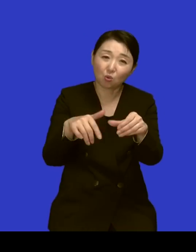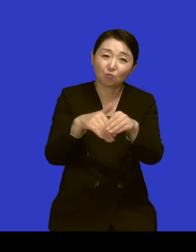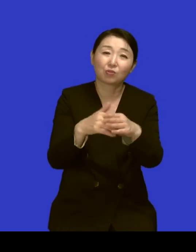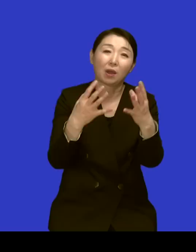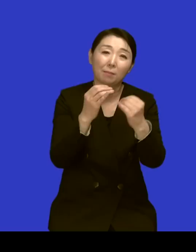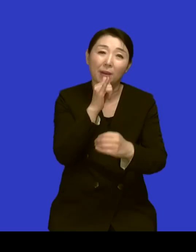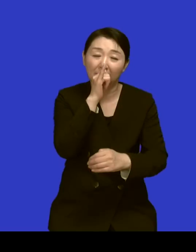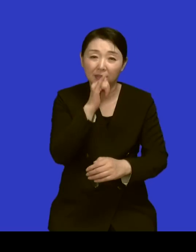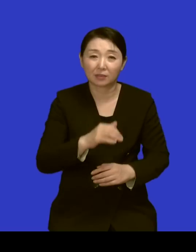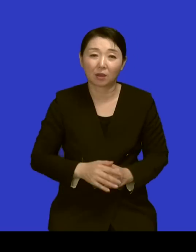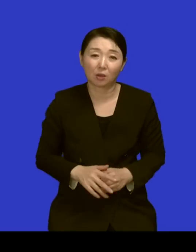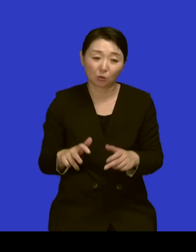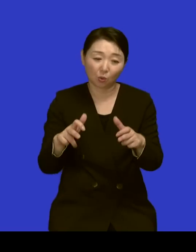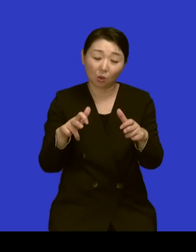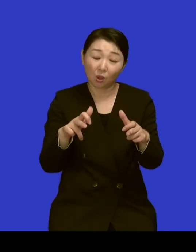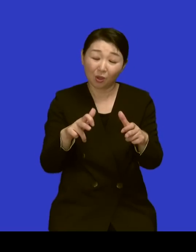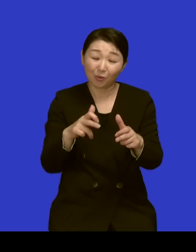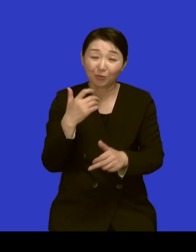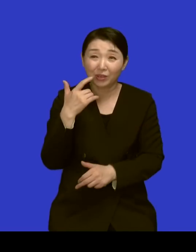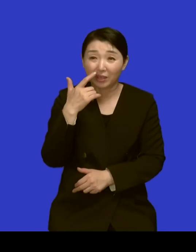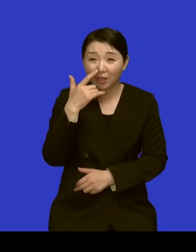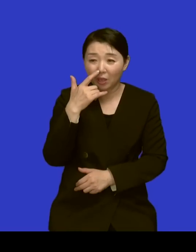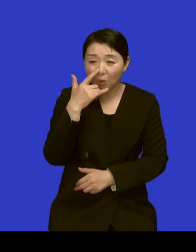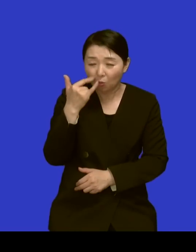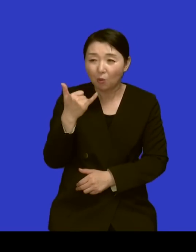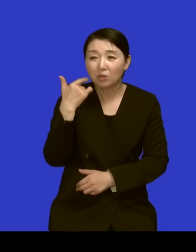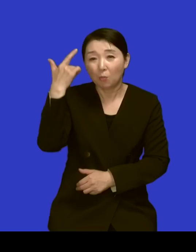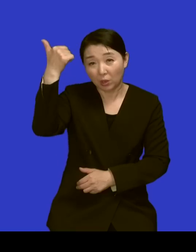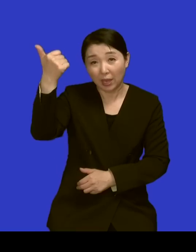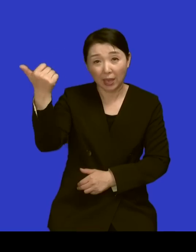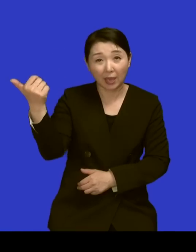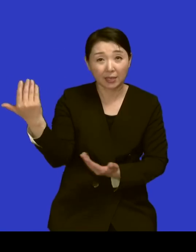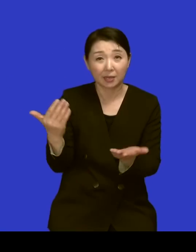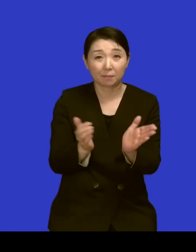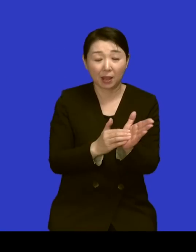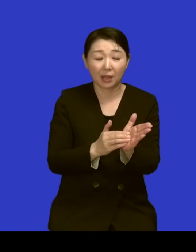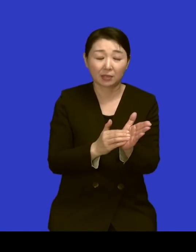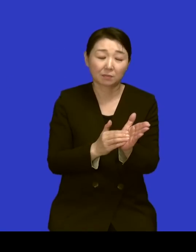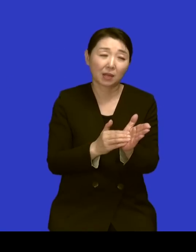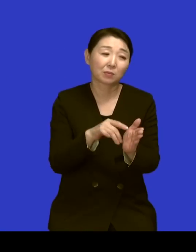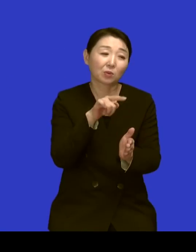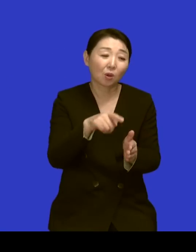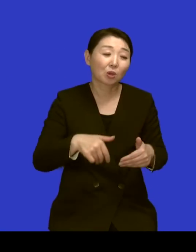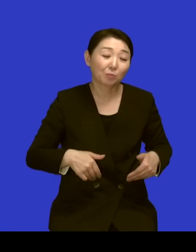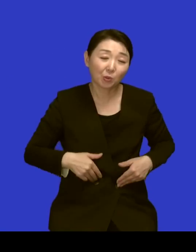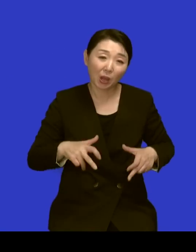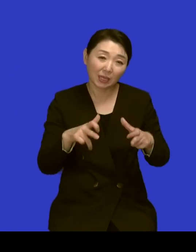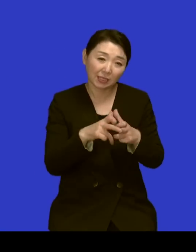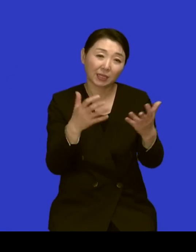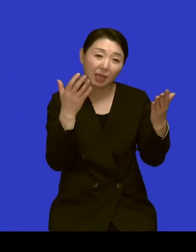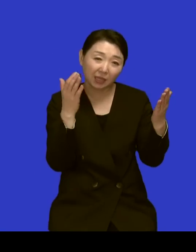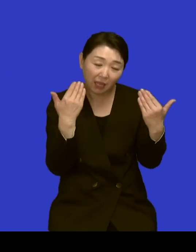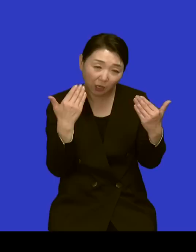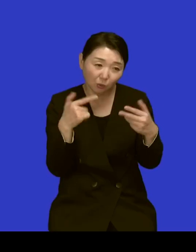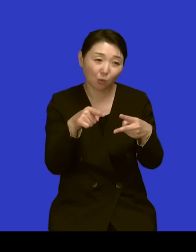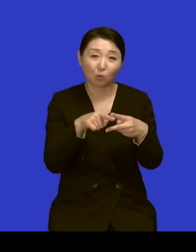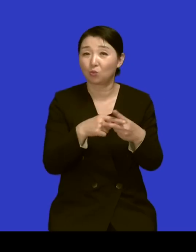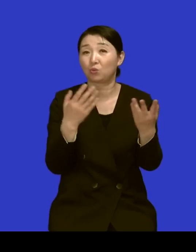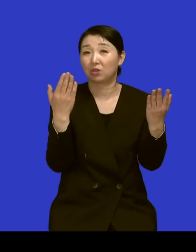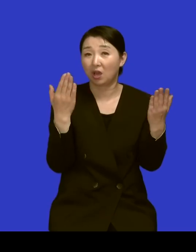뭐 장애인학교 또 고아원 또는 뭐 아이들 하는 거 또 학교 국민학교 뭐 안 하신